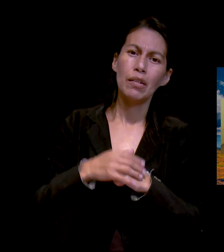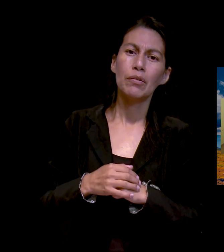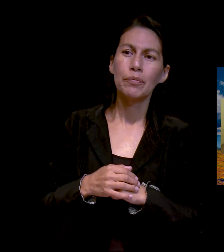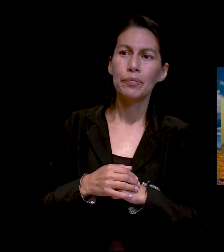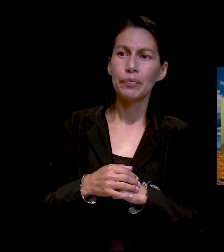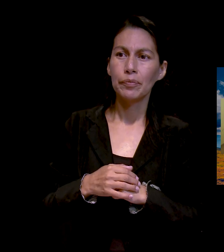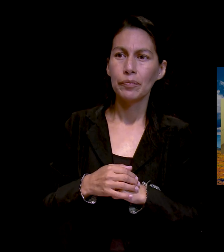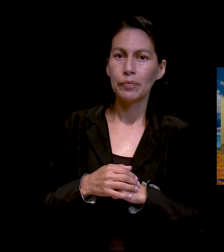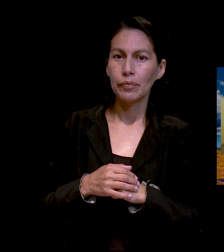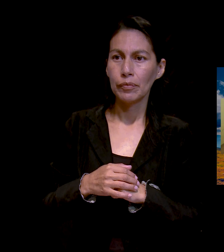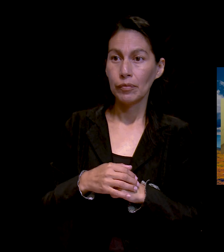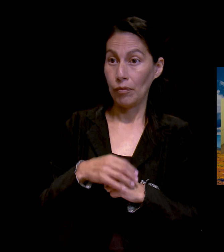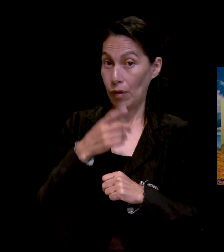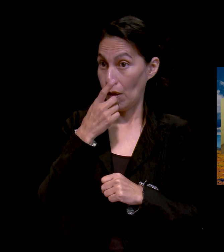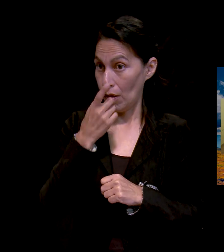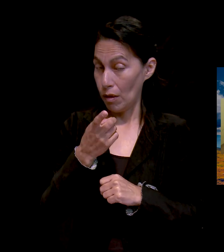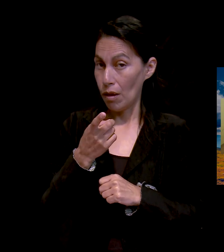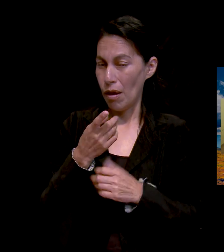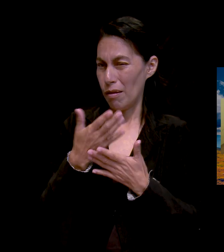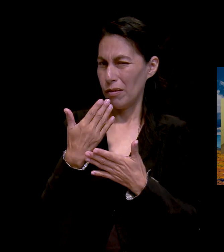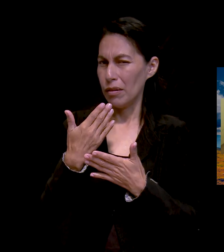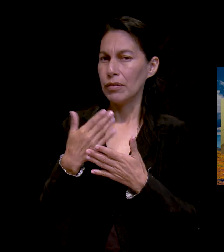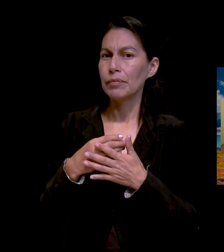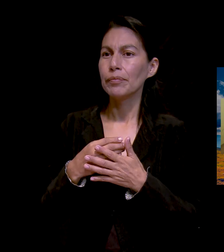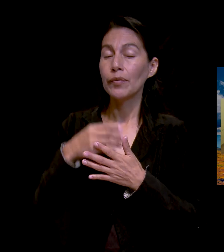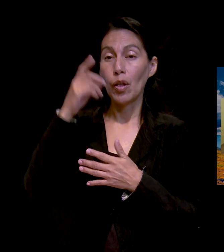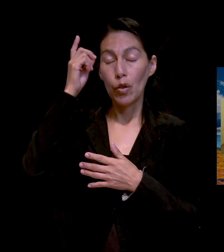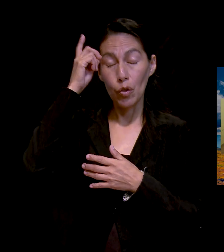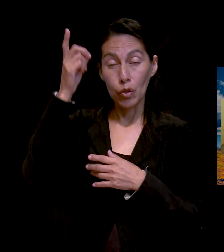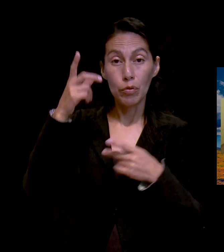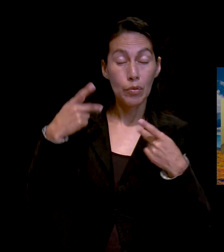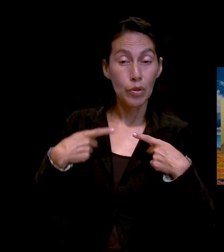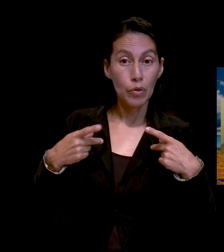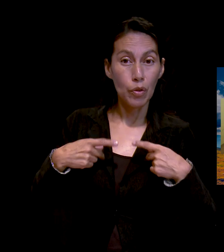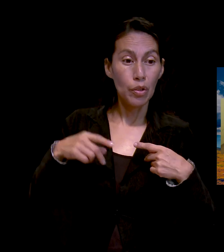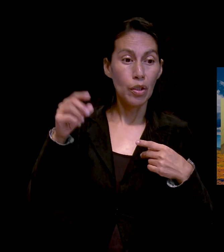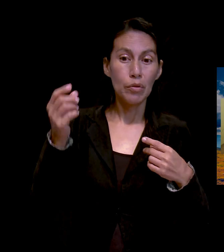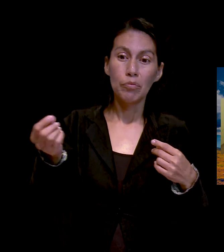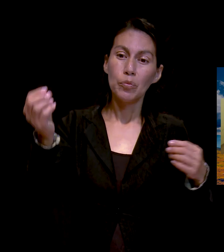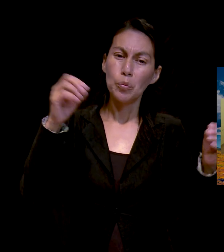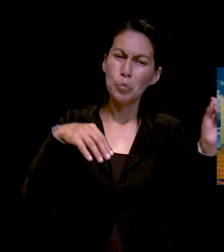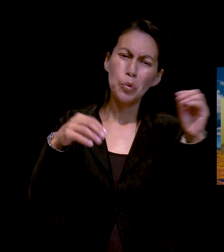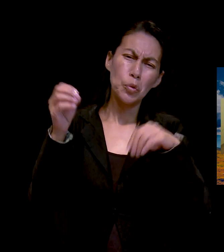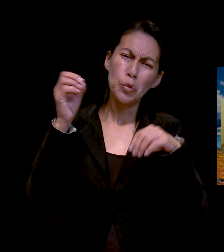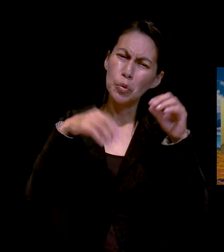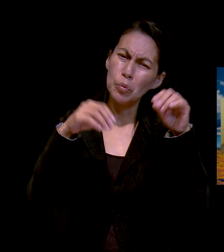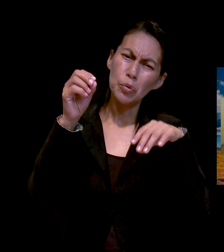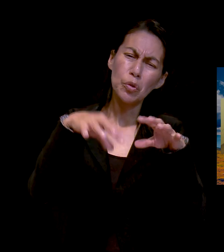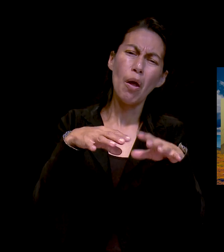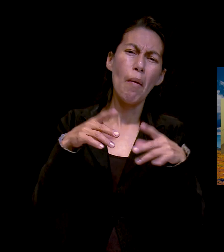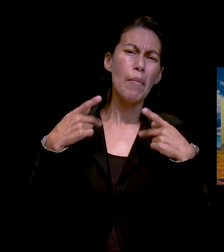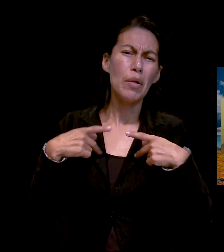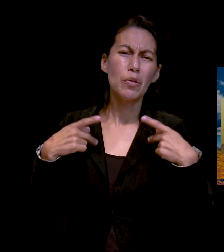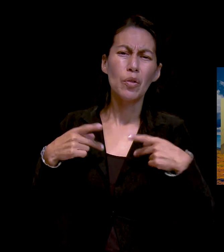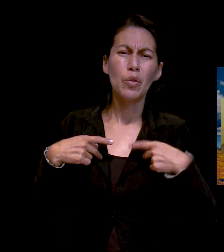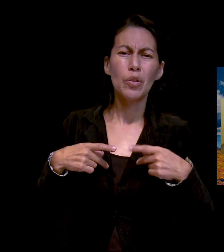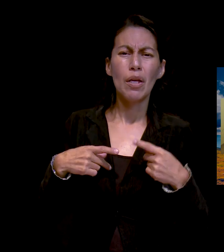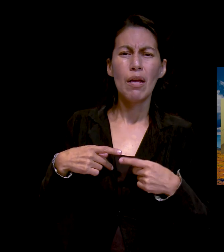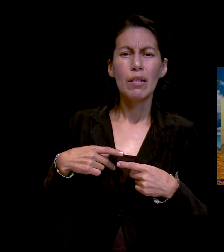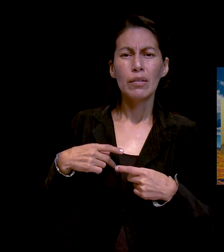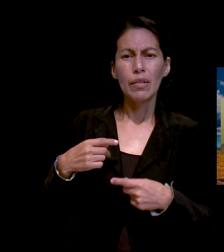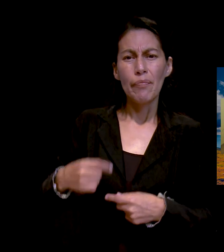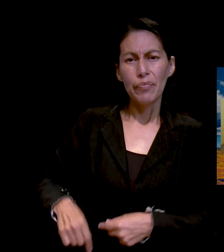como le dije, Dios nos puso personas. Así que a ella le hacían la diálisis, le dieron una máquina, etcétera.